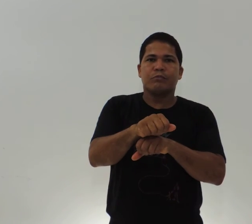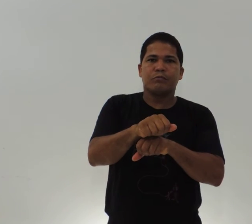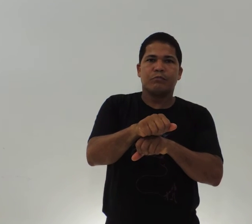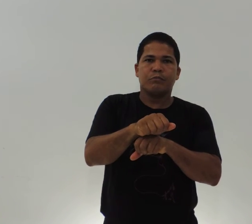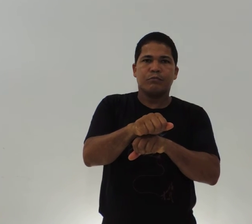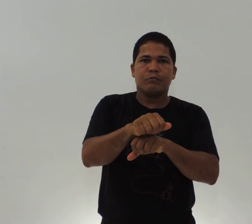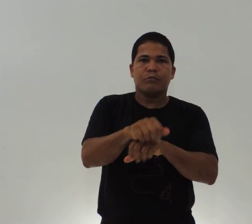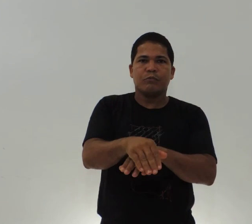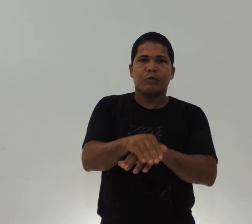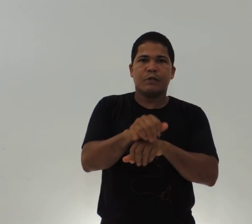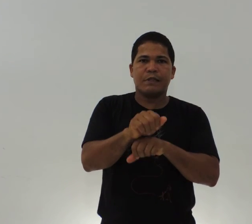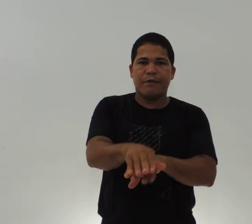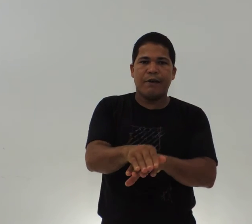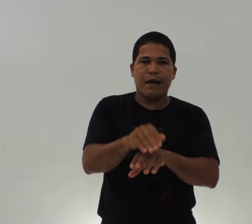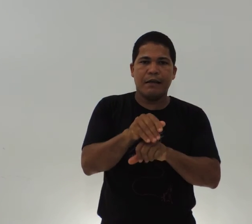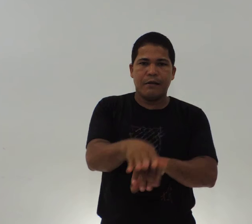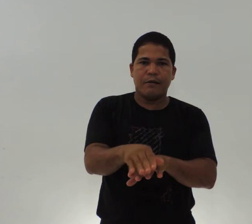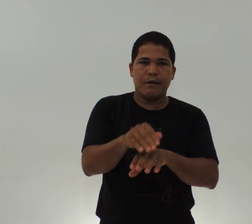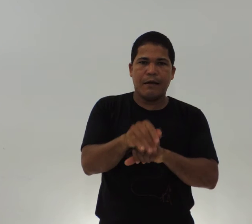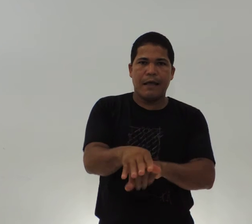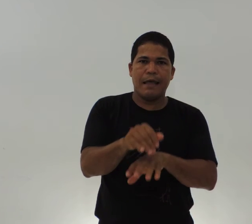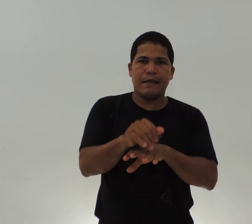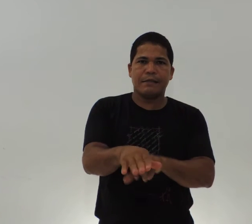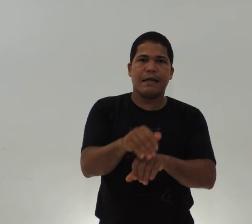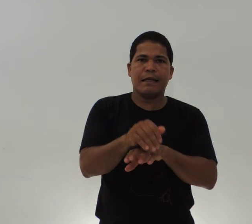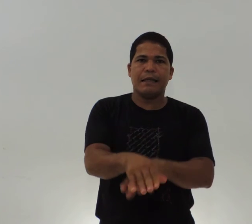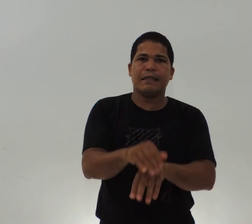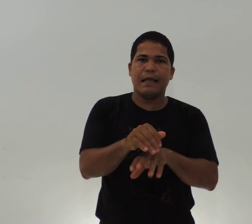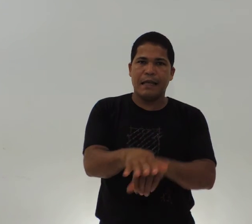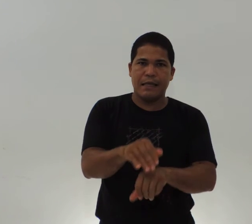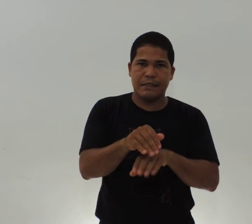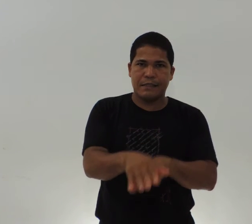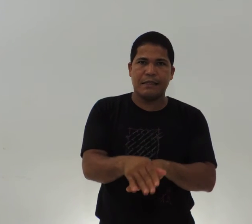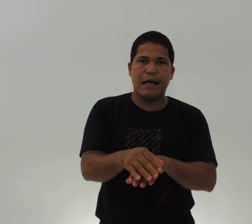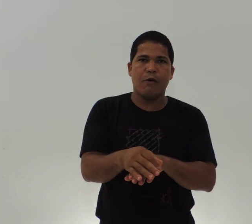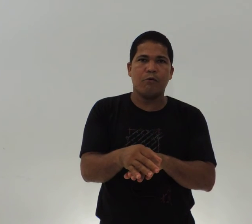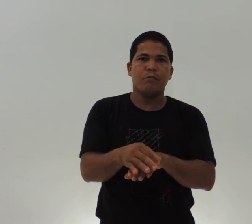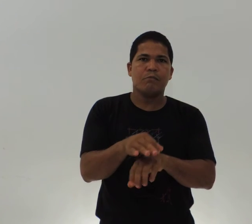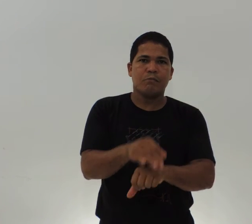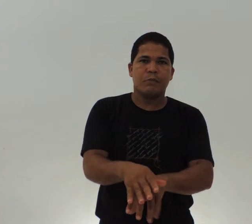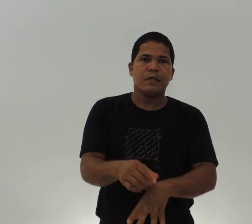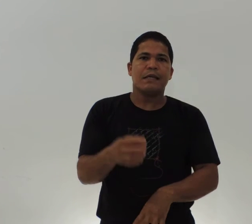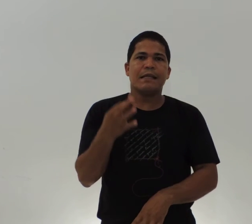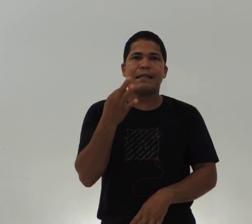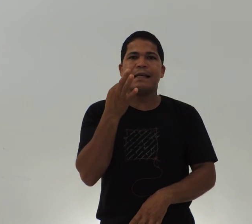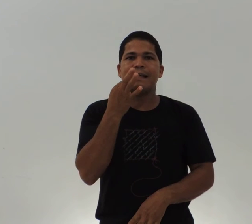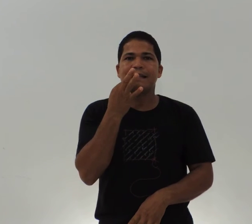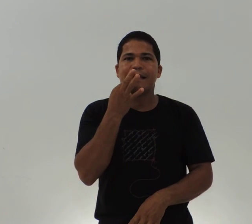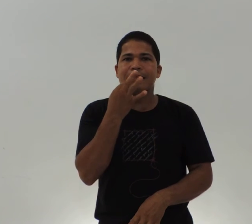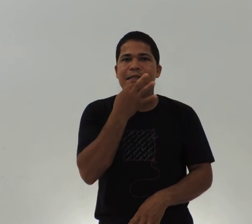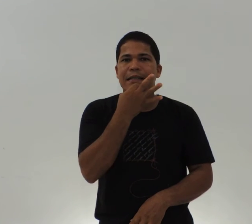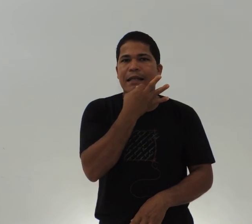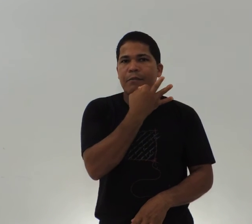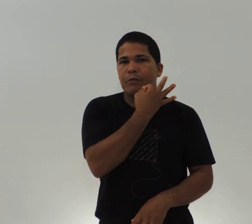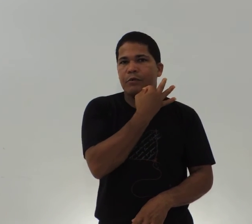Setembro, você vai, é esse aqui, tem esse sinal e tem esse aqui, setembro.